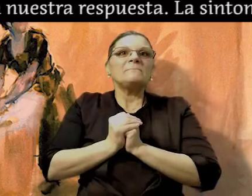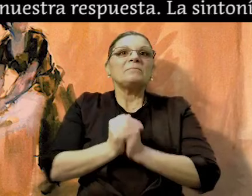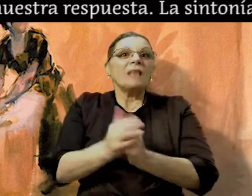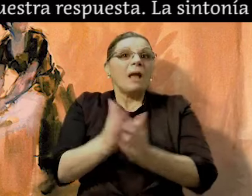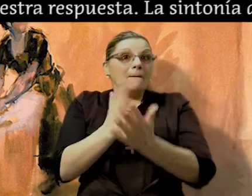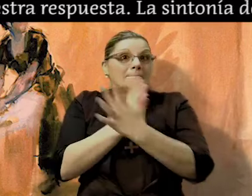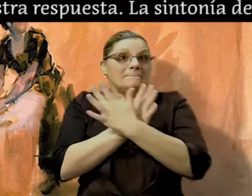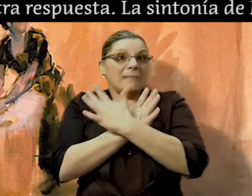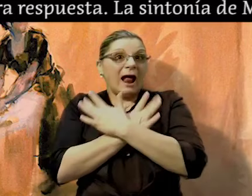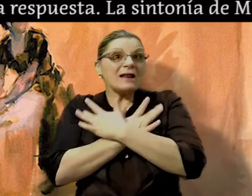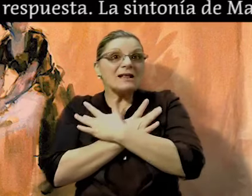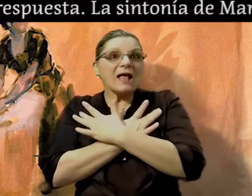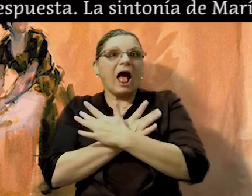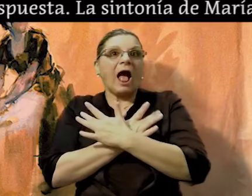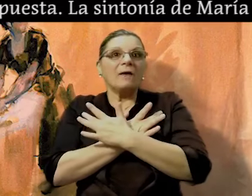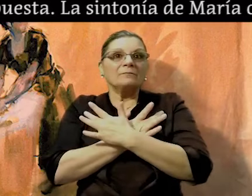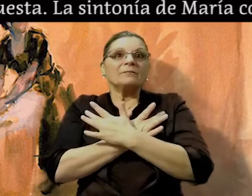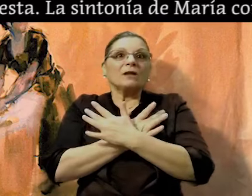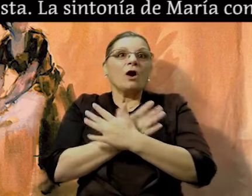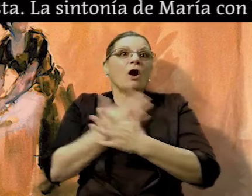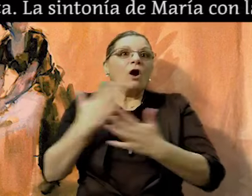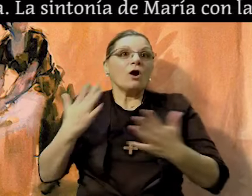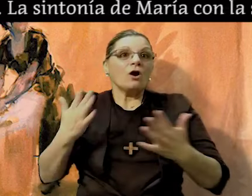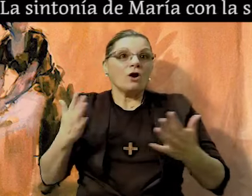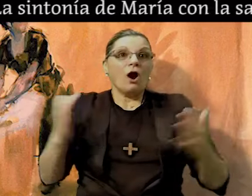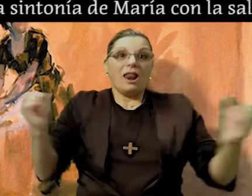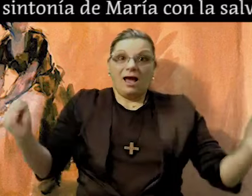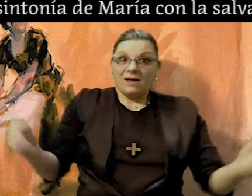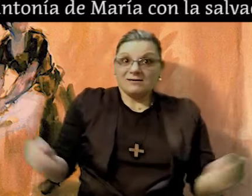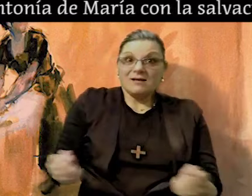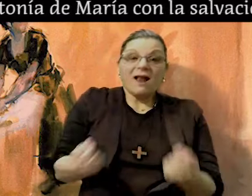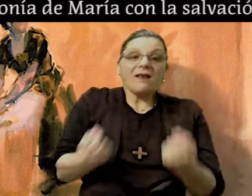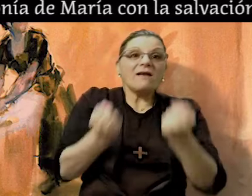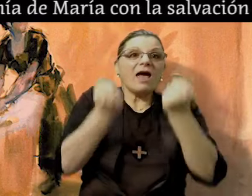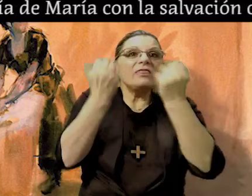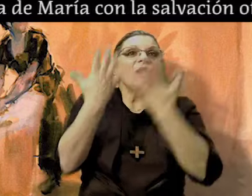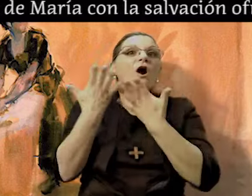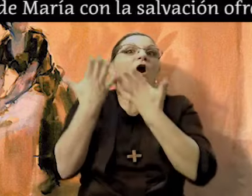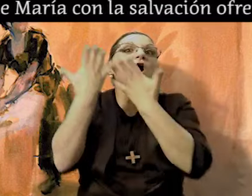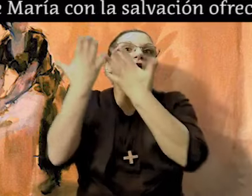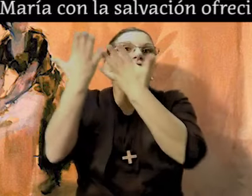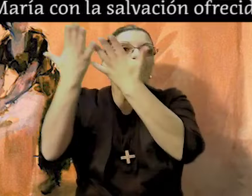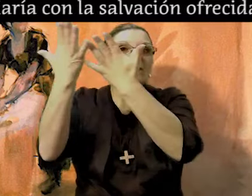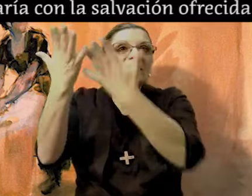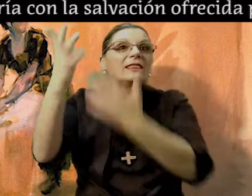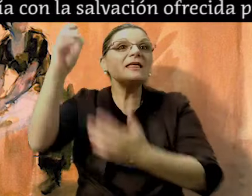La sintonía de María con la salvación ofrecida por Dios